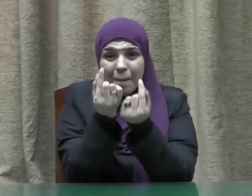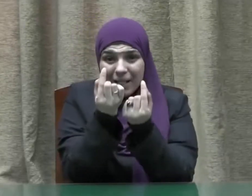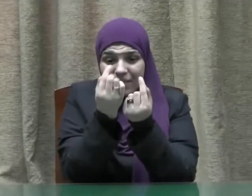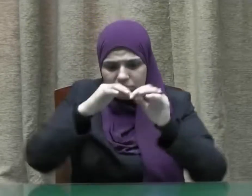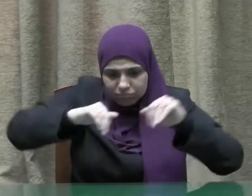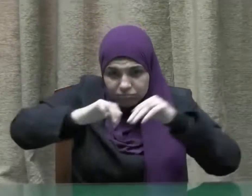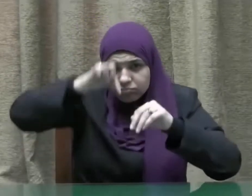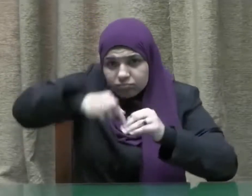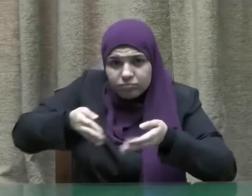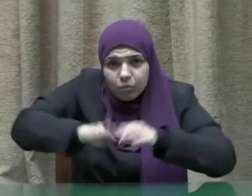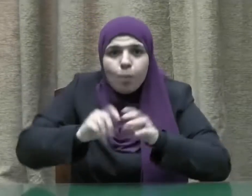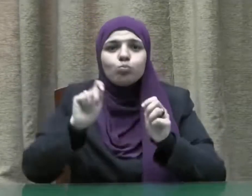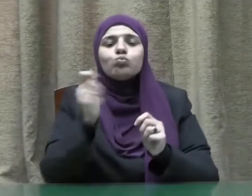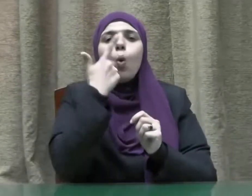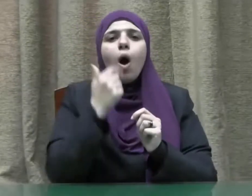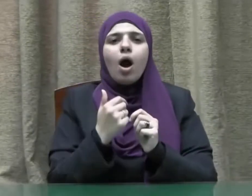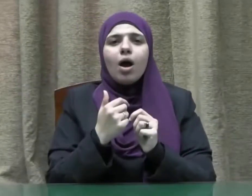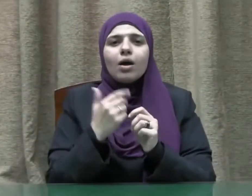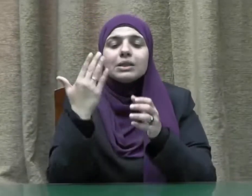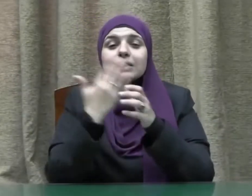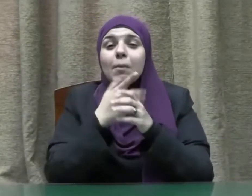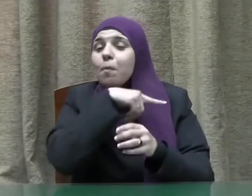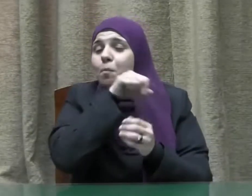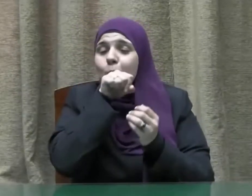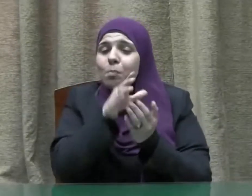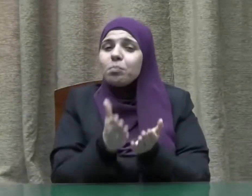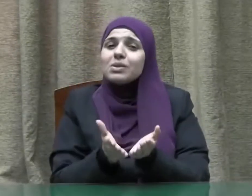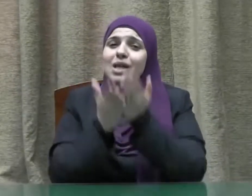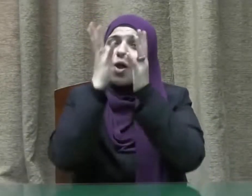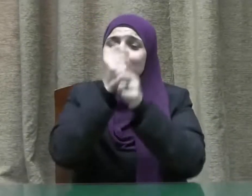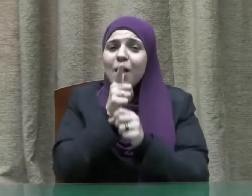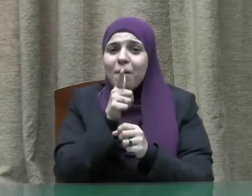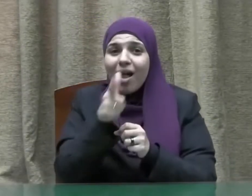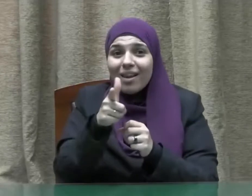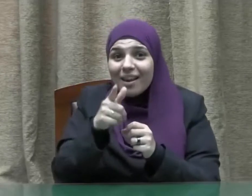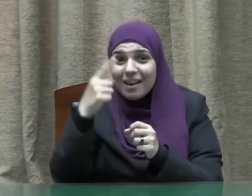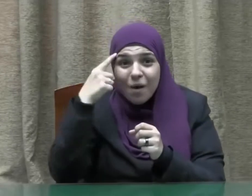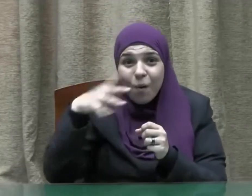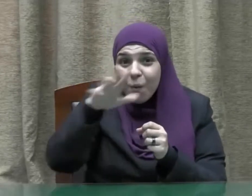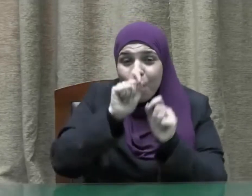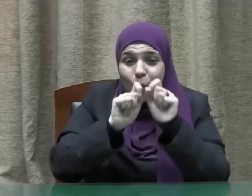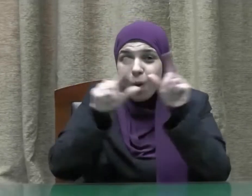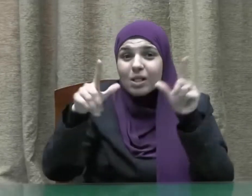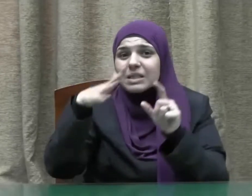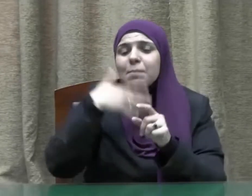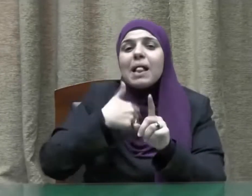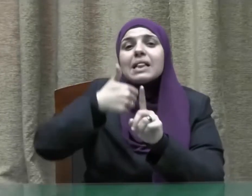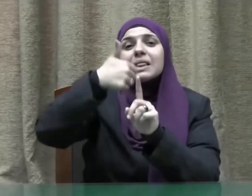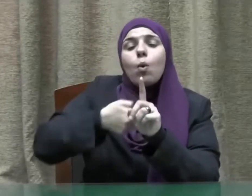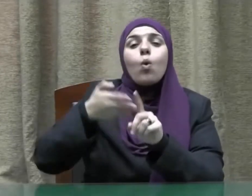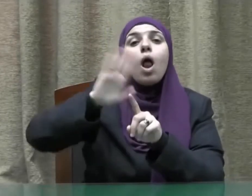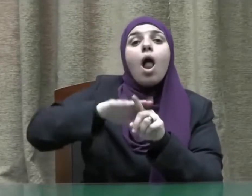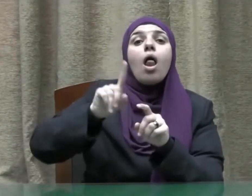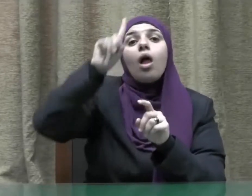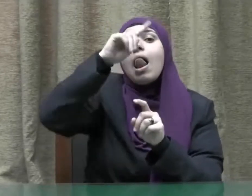فليغرسها ومن قوله صلى الله عليه وسلم في جانب التوكل